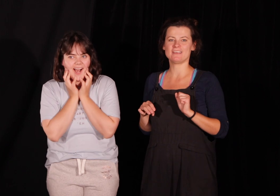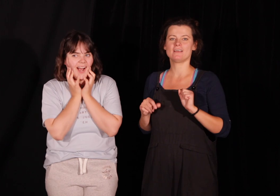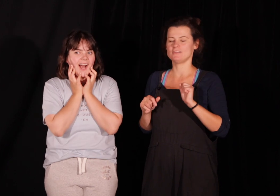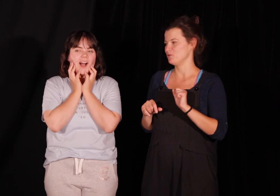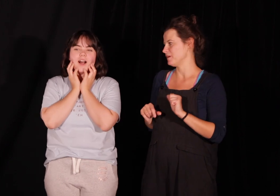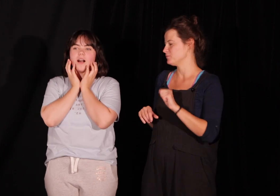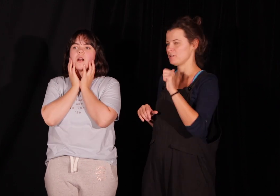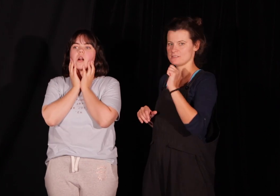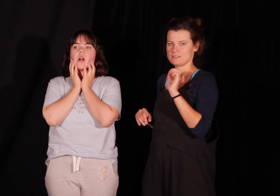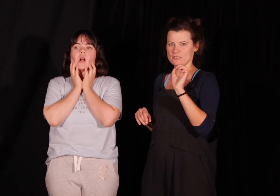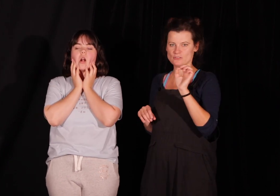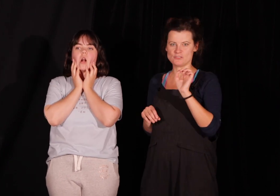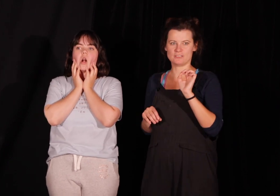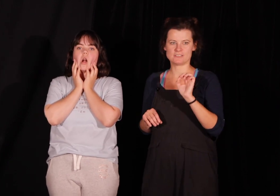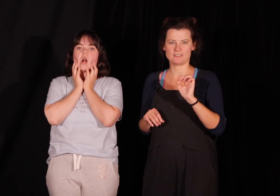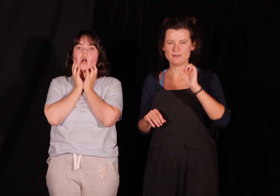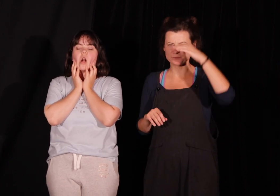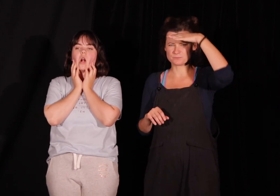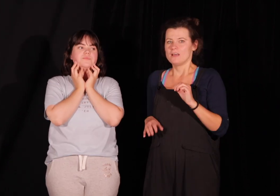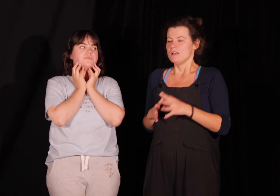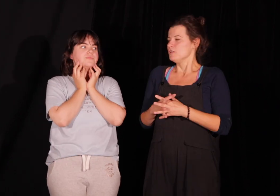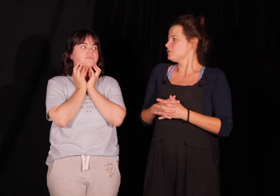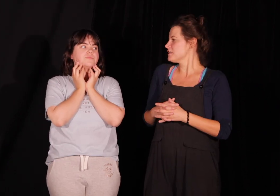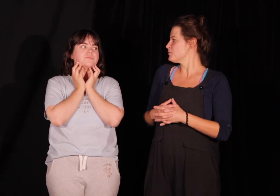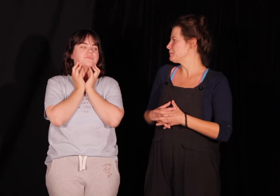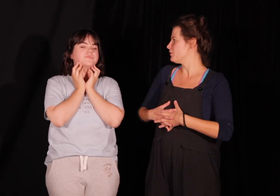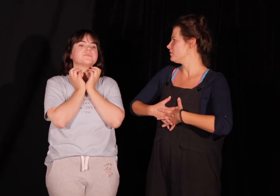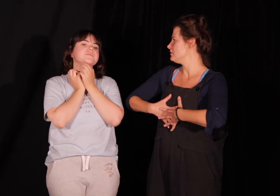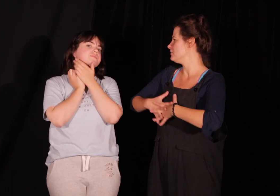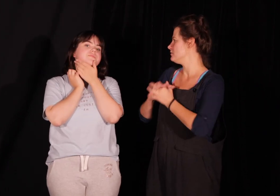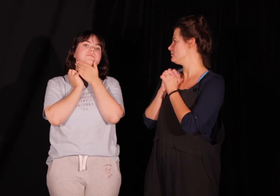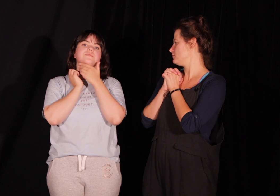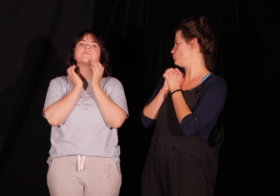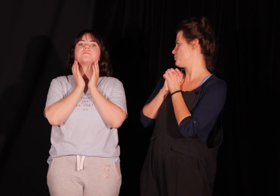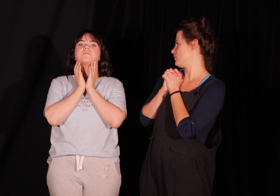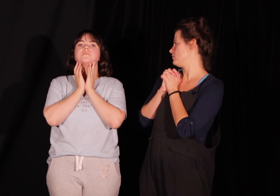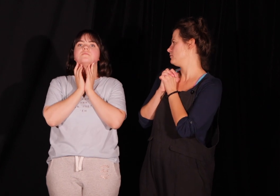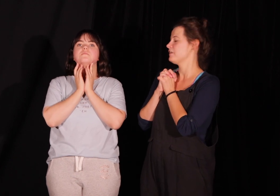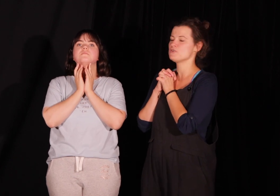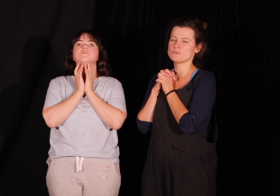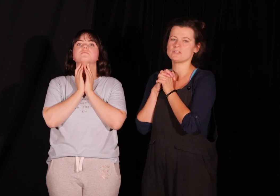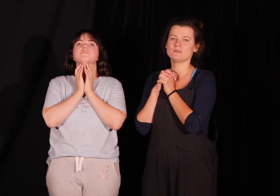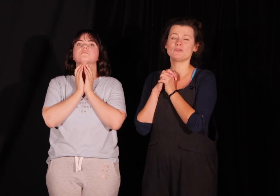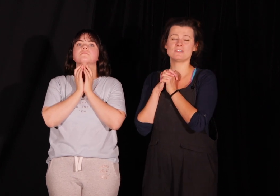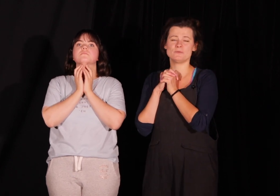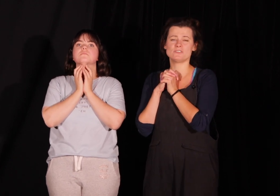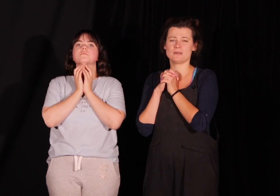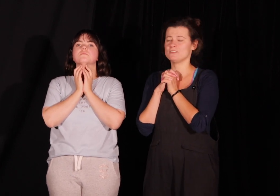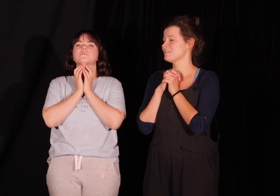nie lubię. To jest jednostyczne języka. To teraz może już po wężu przejdziemy do bardziej przyjemnych